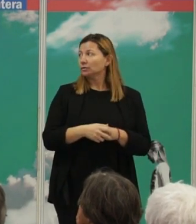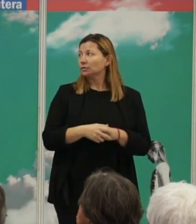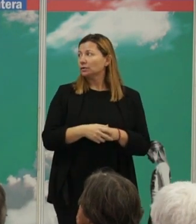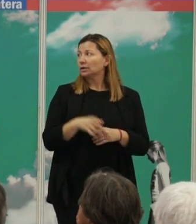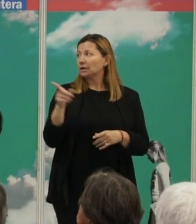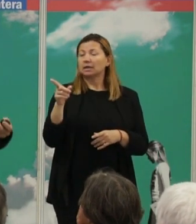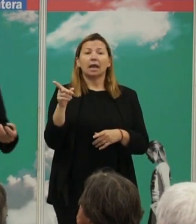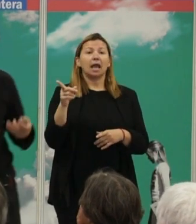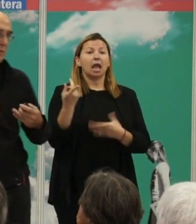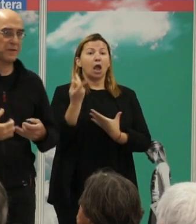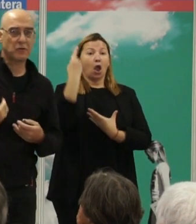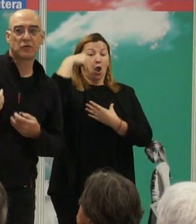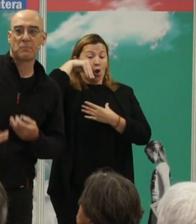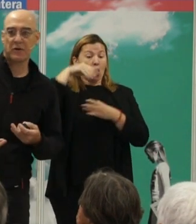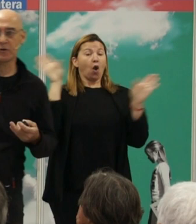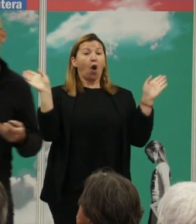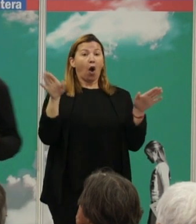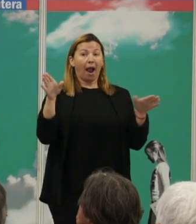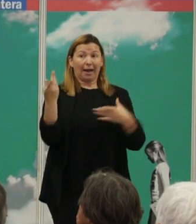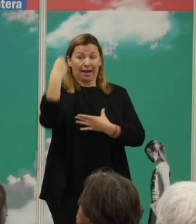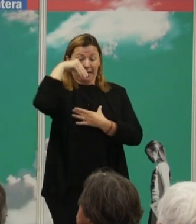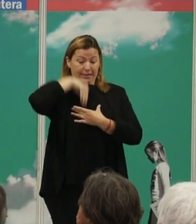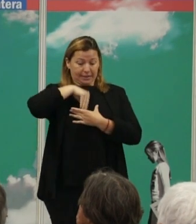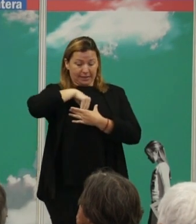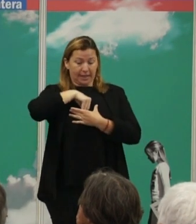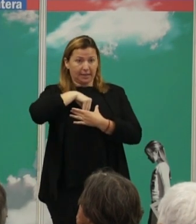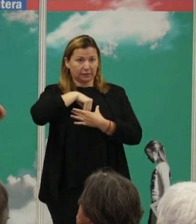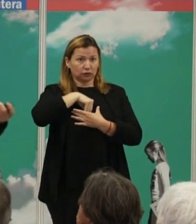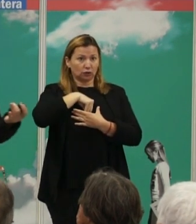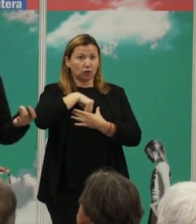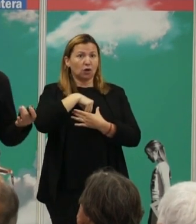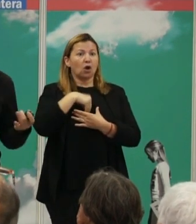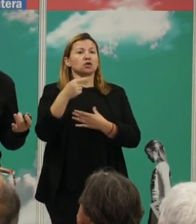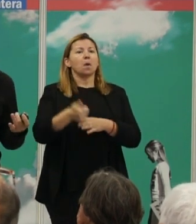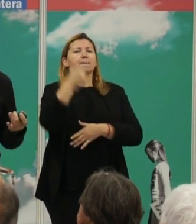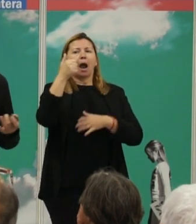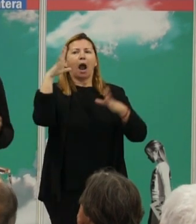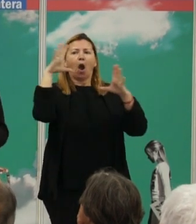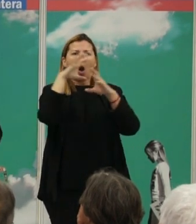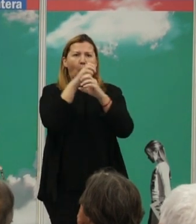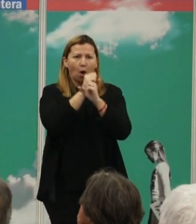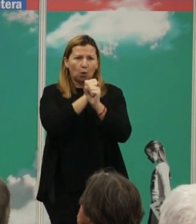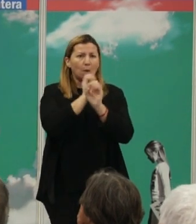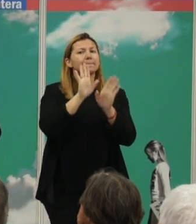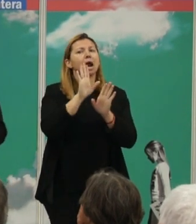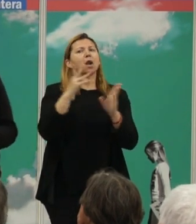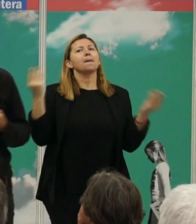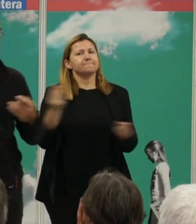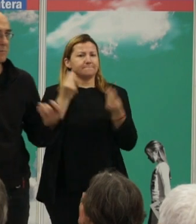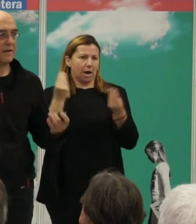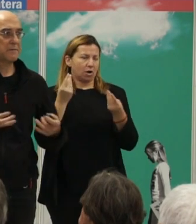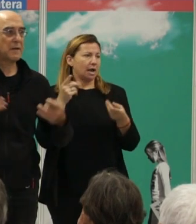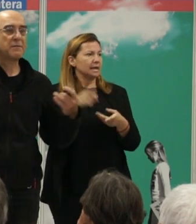título para decir que los ángeles que llevamos dentro no son los mejores, sino los más oscuros. Así es como está el fenómeno de la violencia en el ser humano.